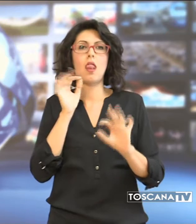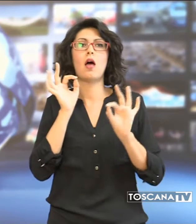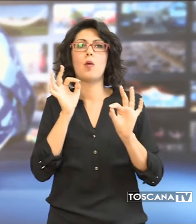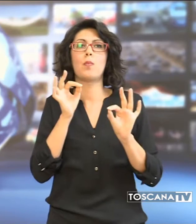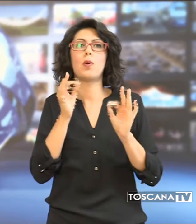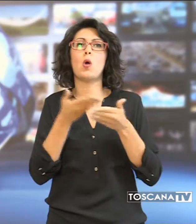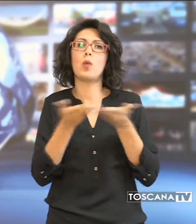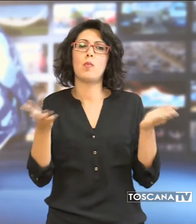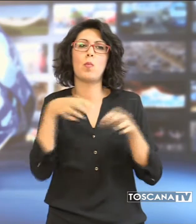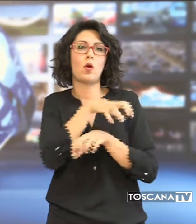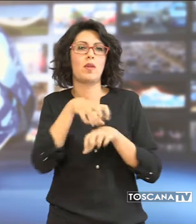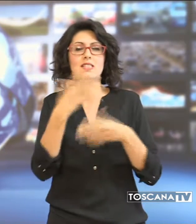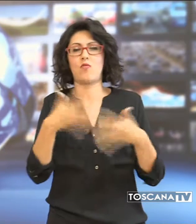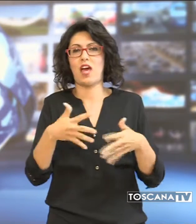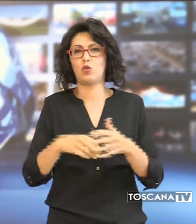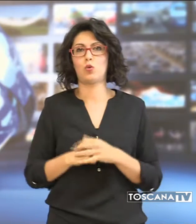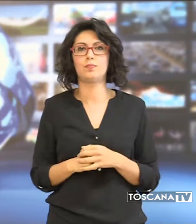pubblico ministero.